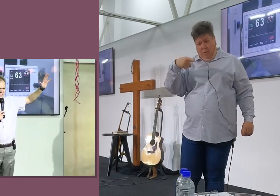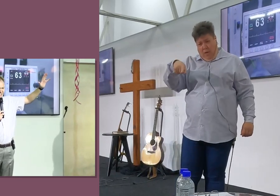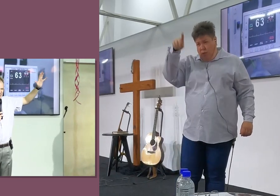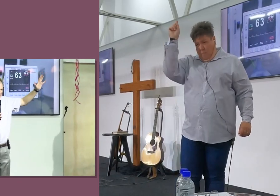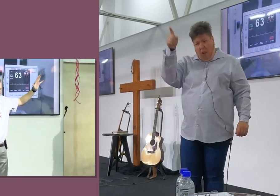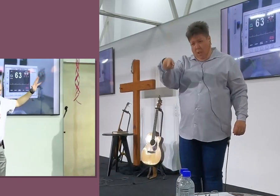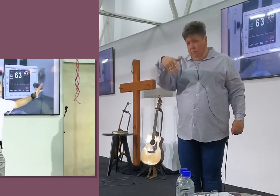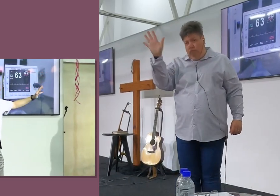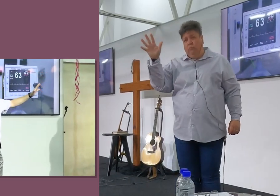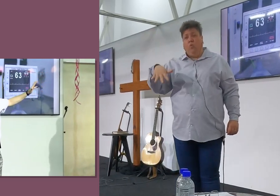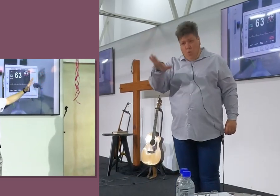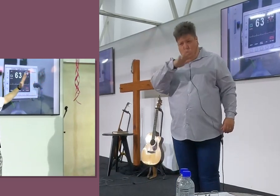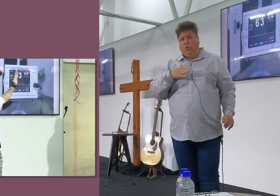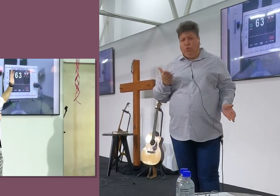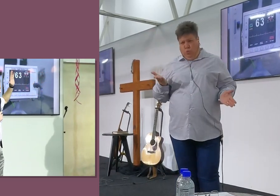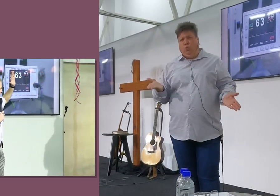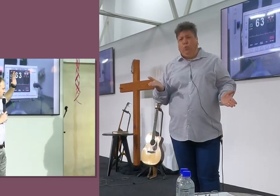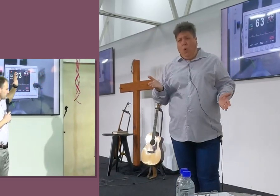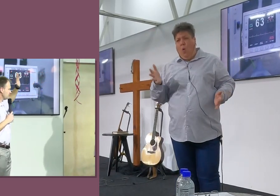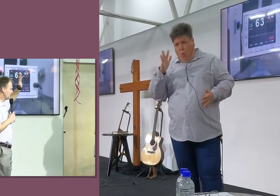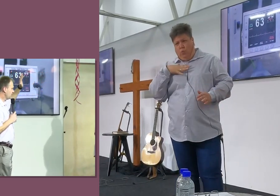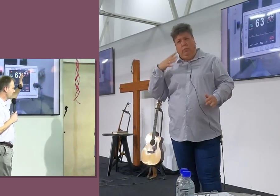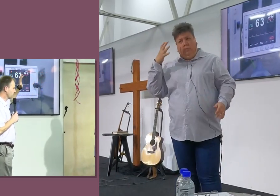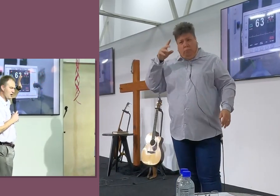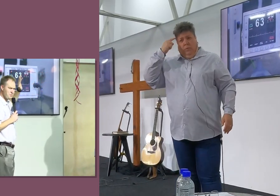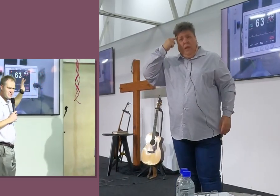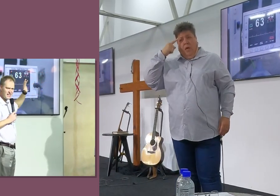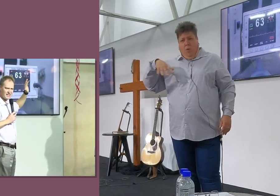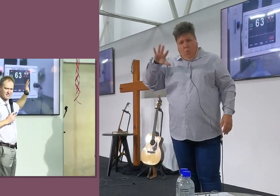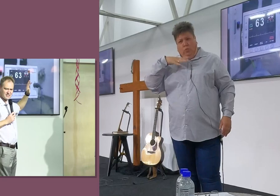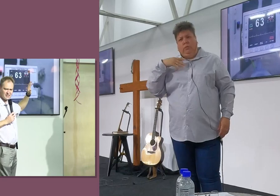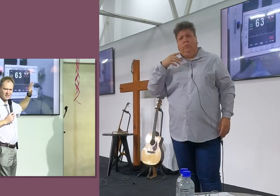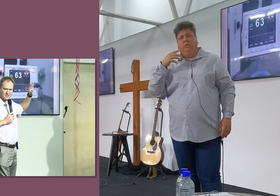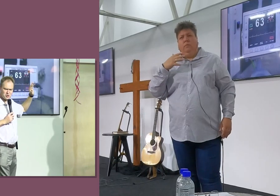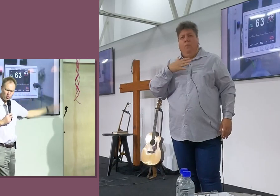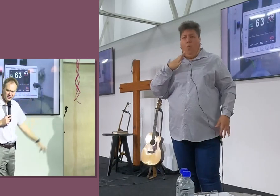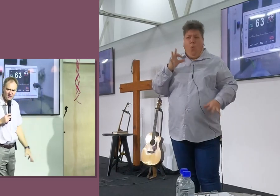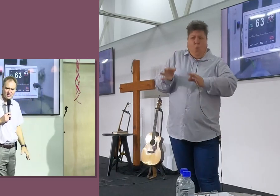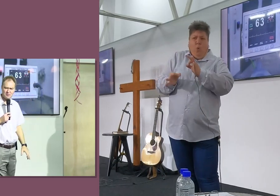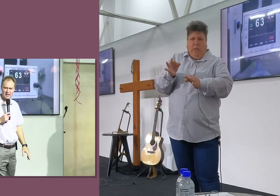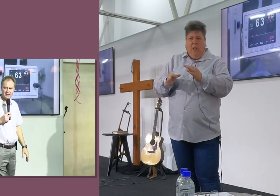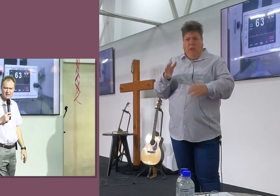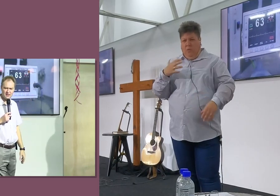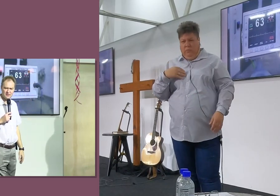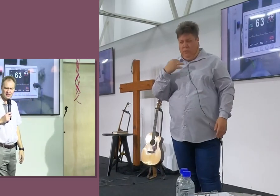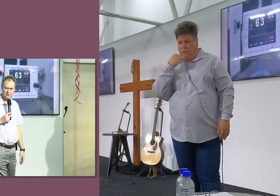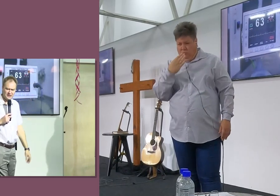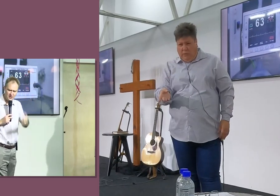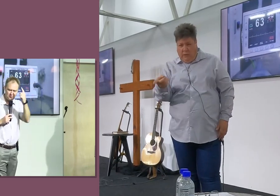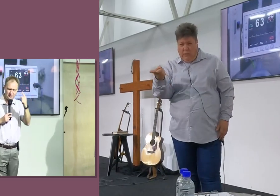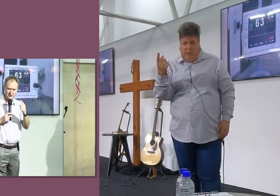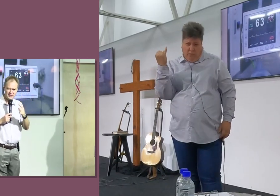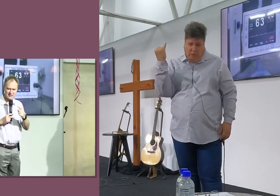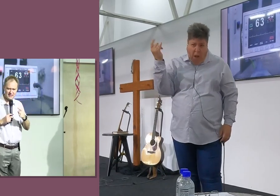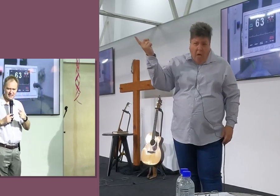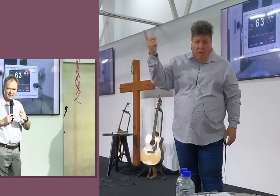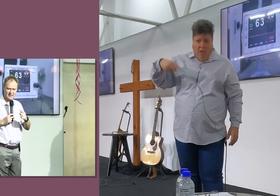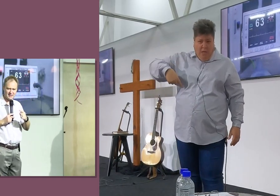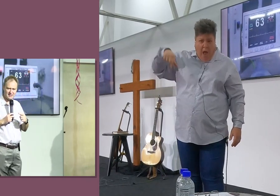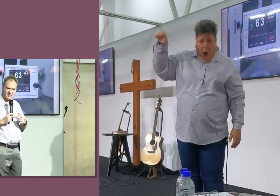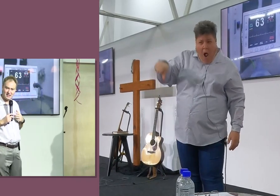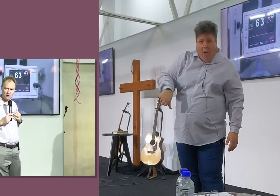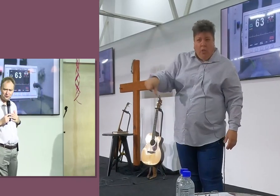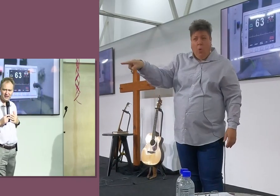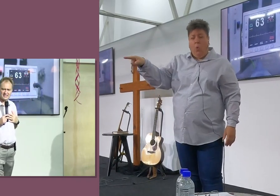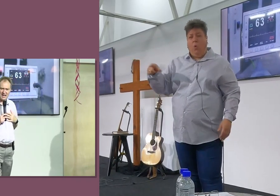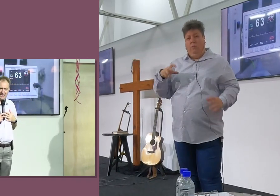krij ons wat radig hard geleef het, En hulles, Jy wil amper sê, is, Hulle is skopbejakke man, Witte, Hulle verdien om verloren te gaan. En